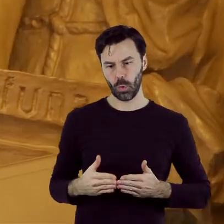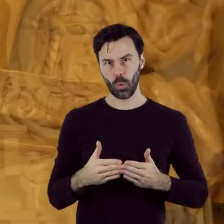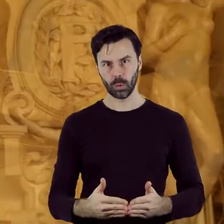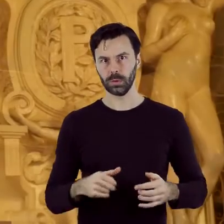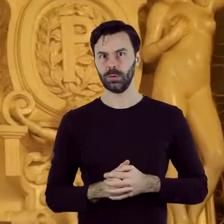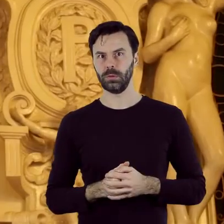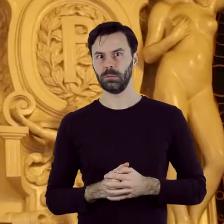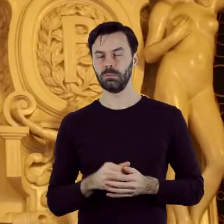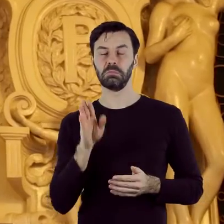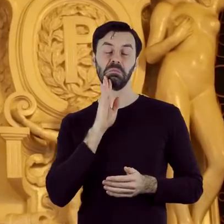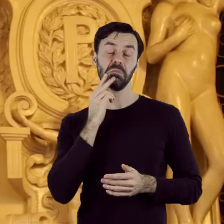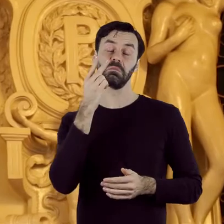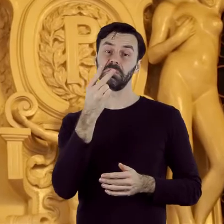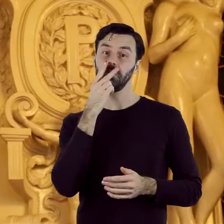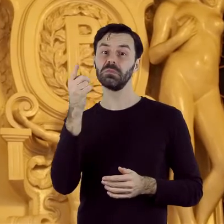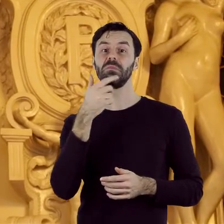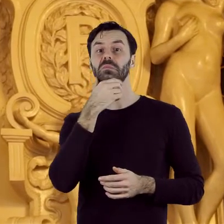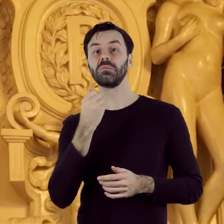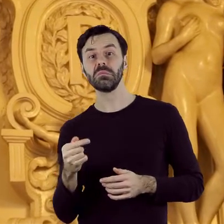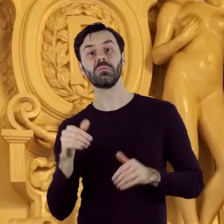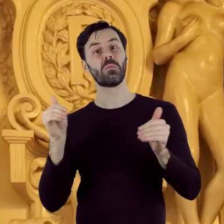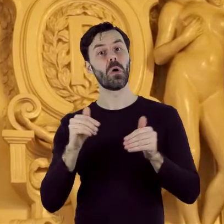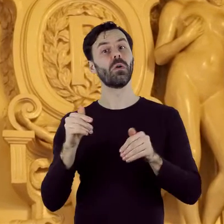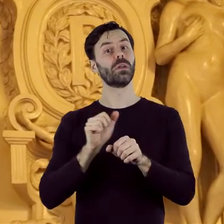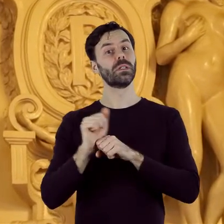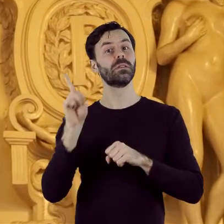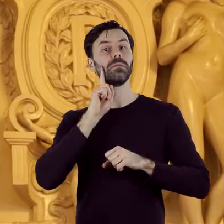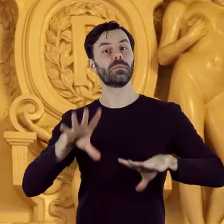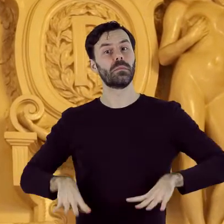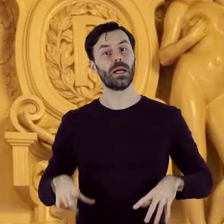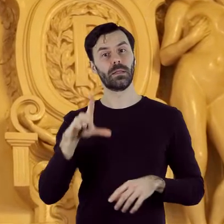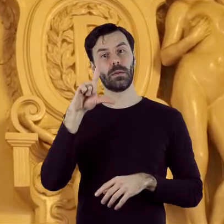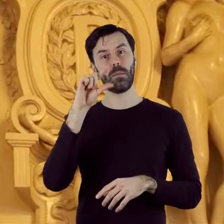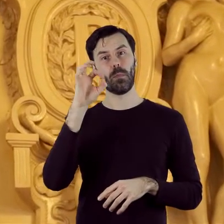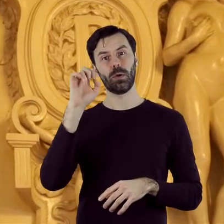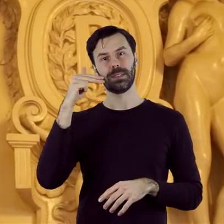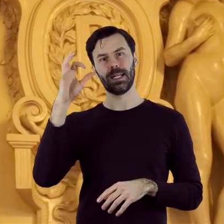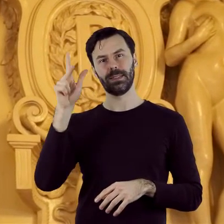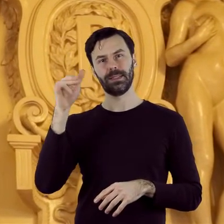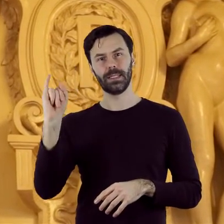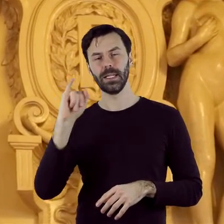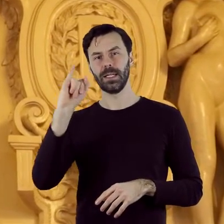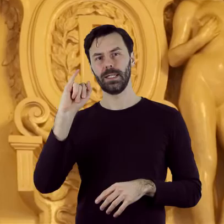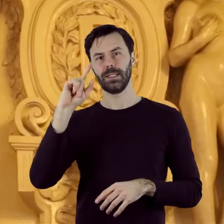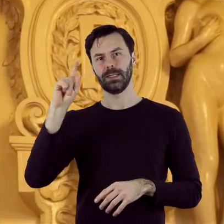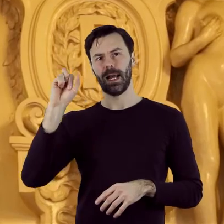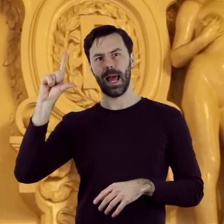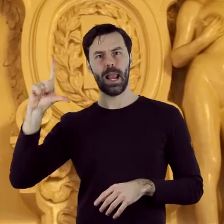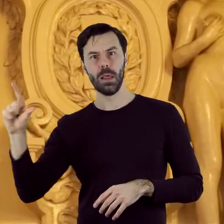Postać brodatego mężczyzny niekiedy interpretuje się jako przedstawienie Izraela Poznańskiego, który w roli pioniera i